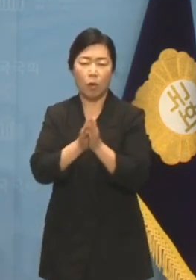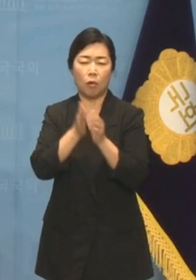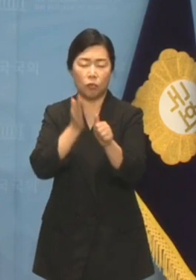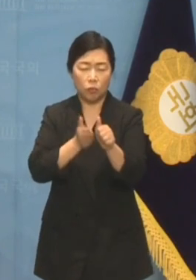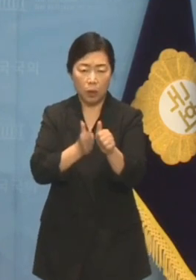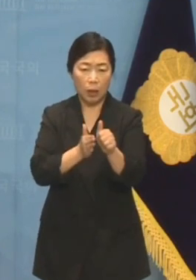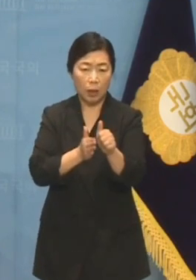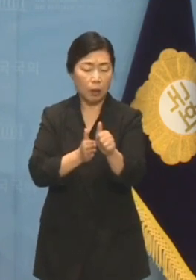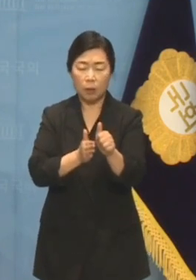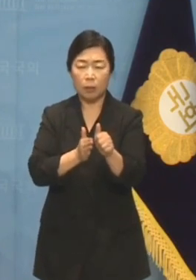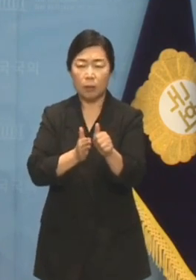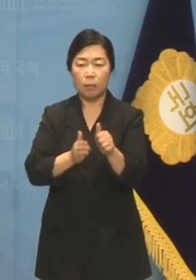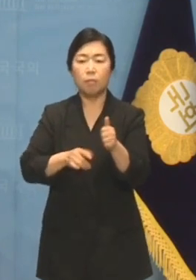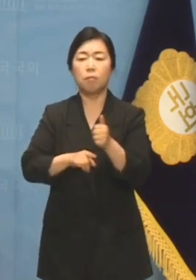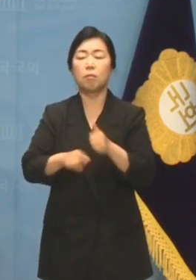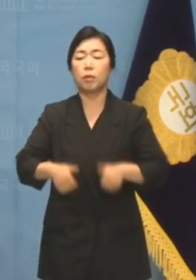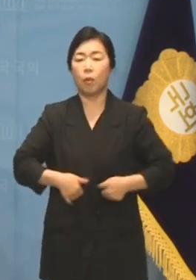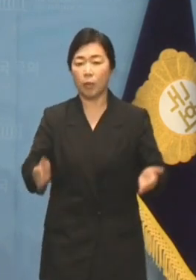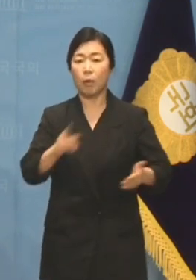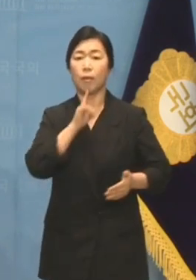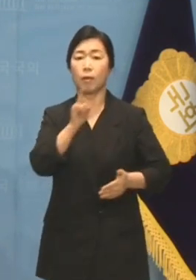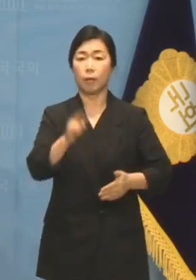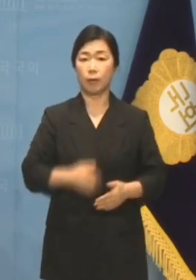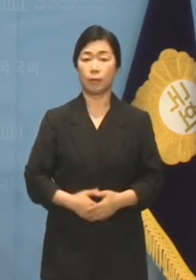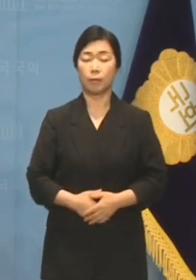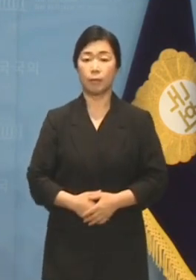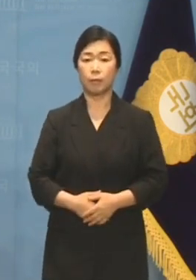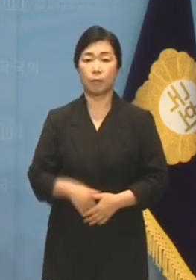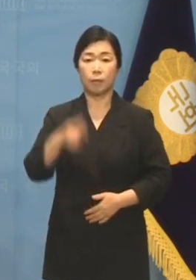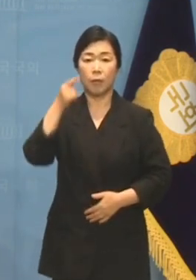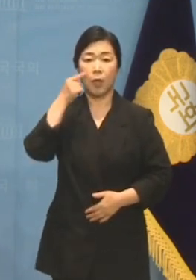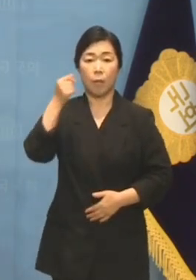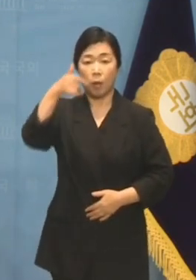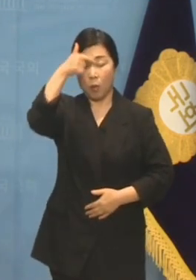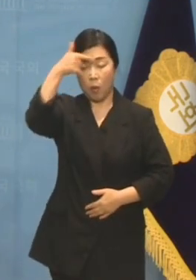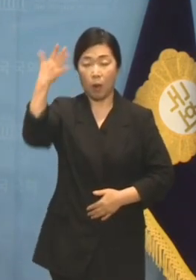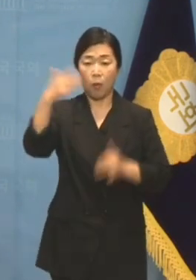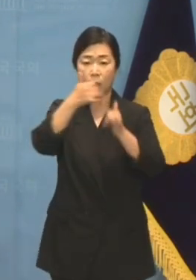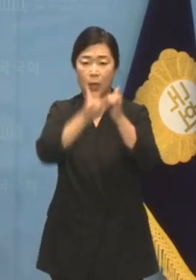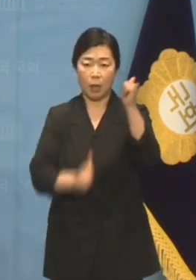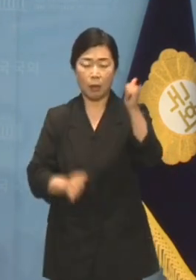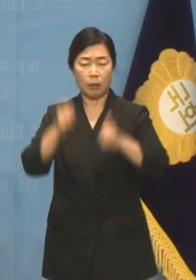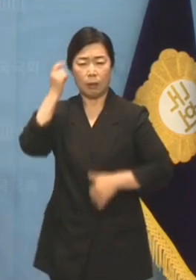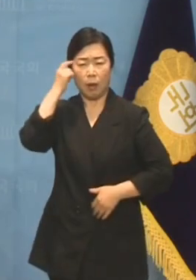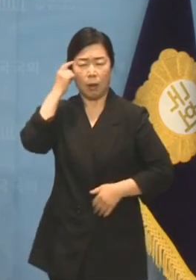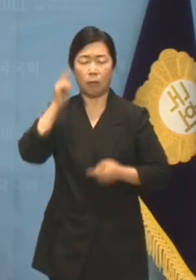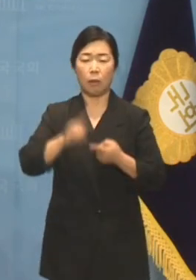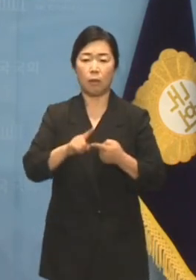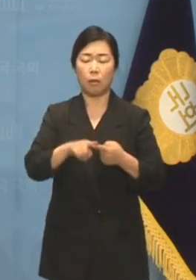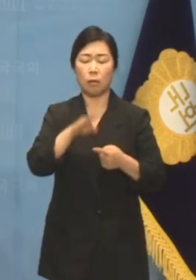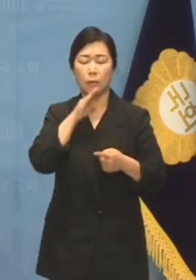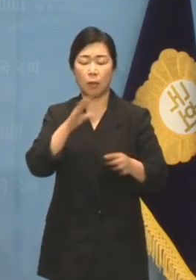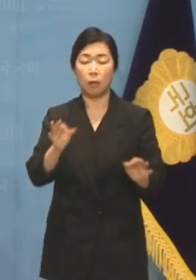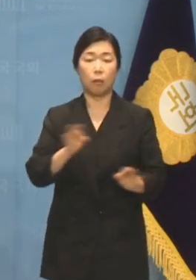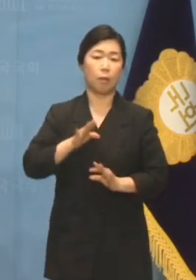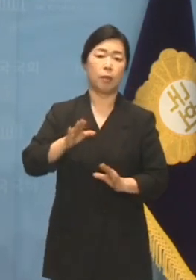주장했습니다. 윤석열 대통령의 일본 과거사에 대한 인식에 경악을 금할 수 없습니다.